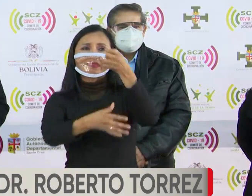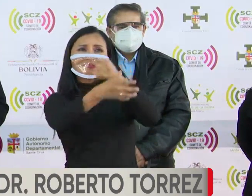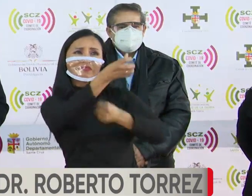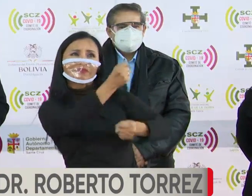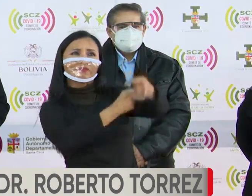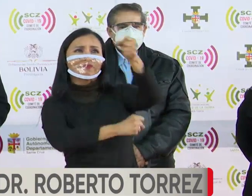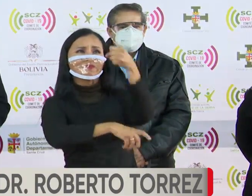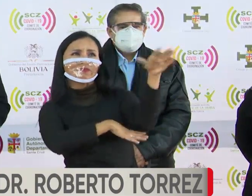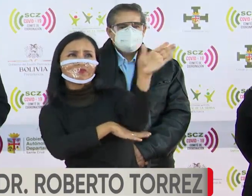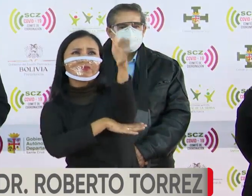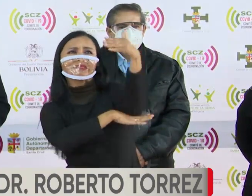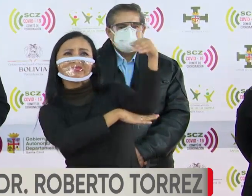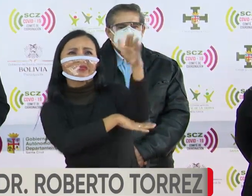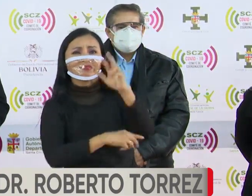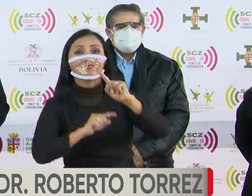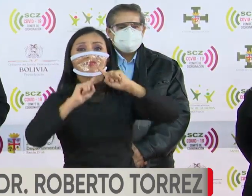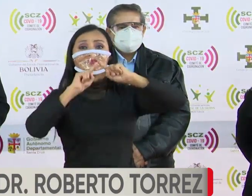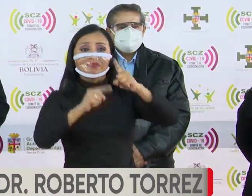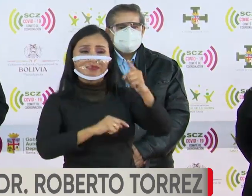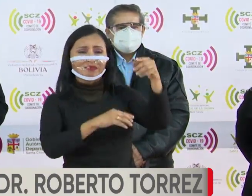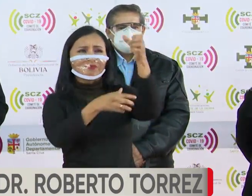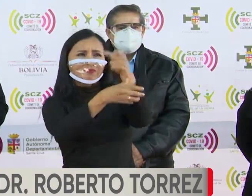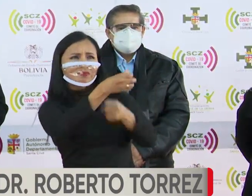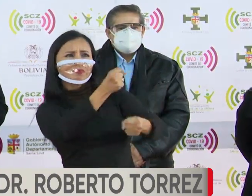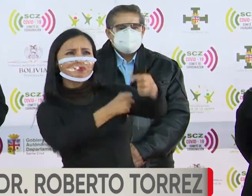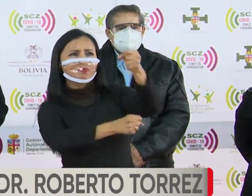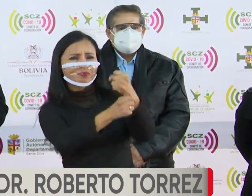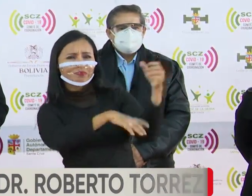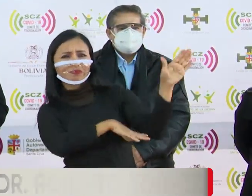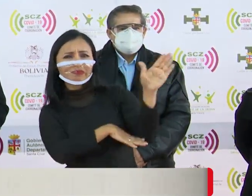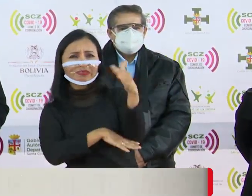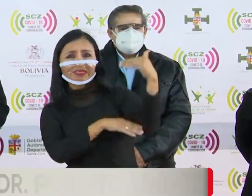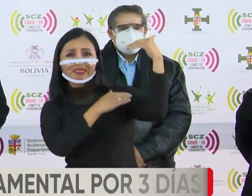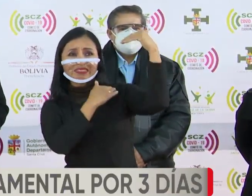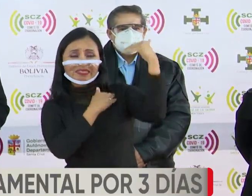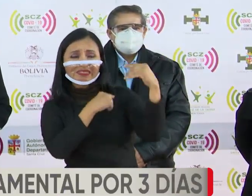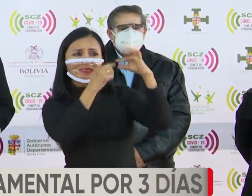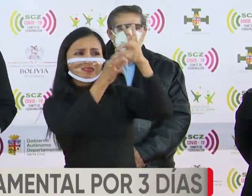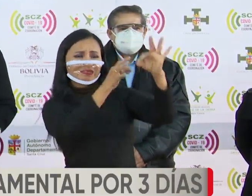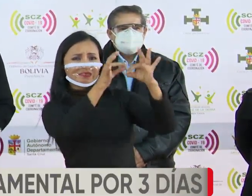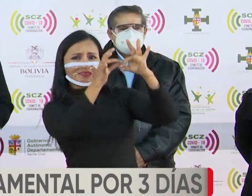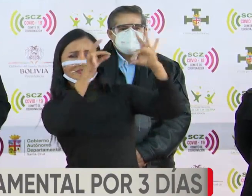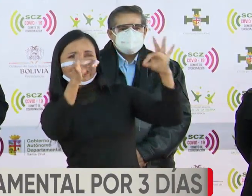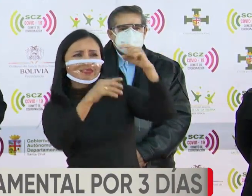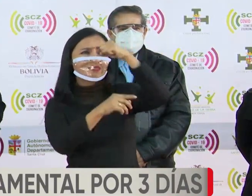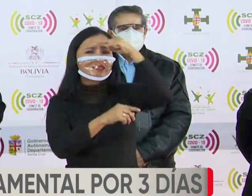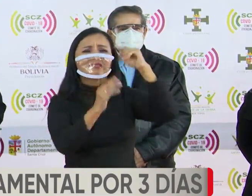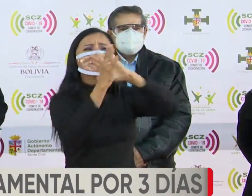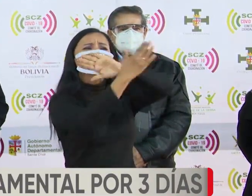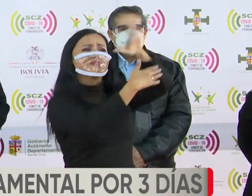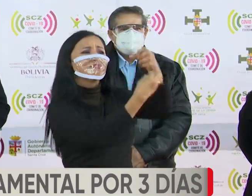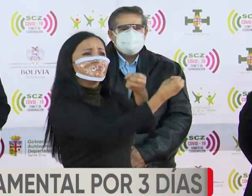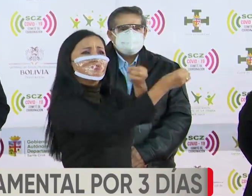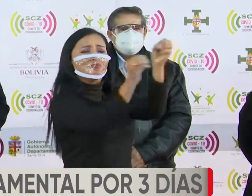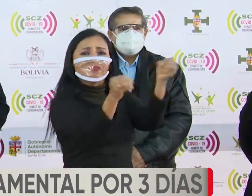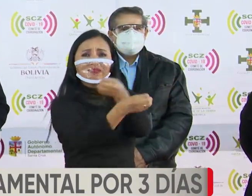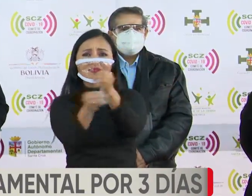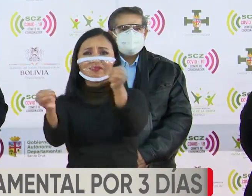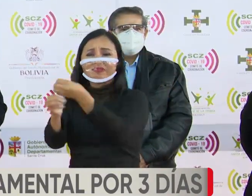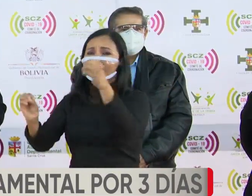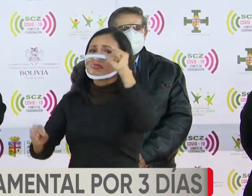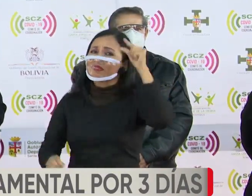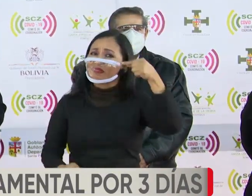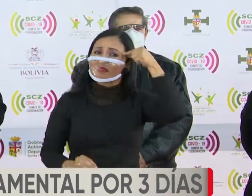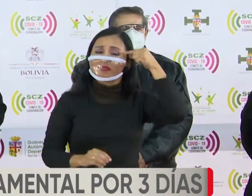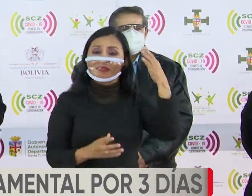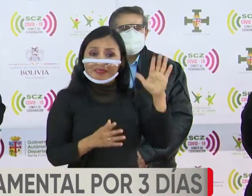de bandera. Se ordena alizamiento de la bandera cruceña con crespón negro en todas las oficinas públicas